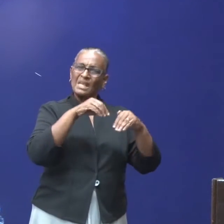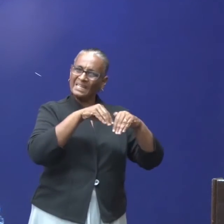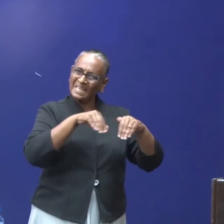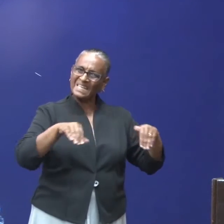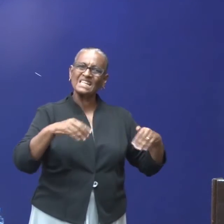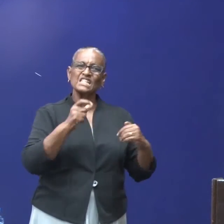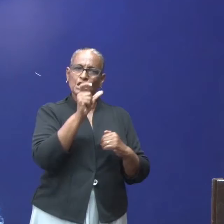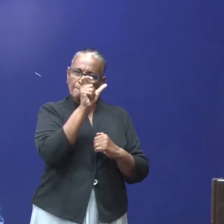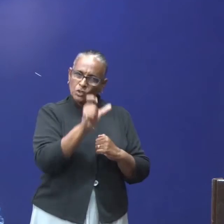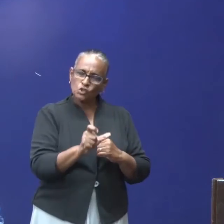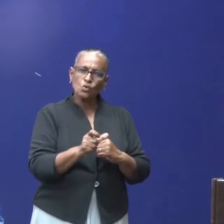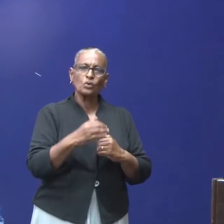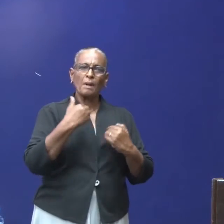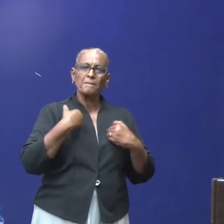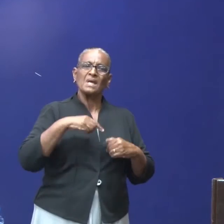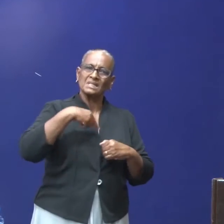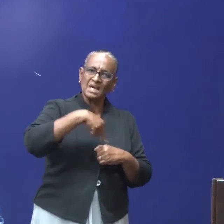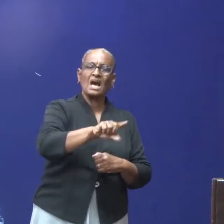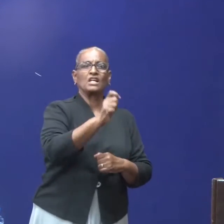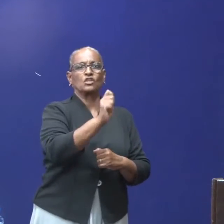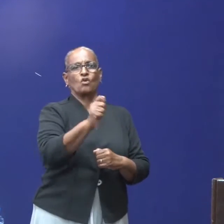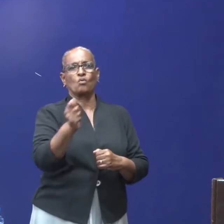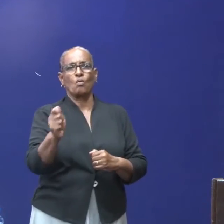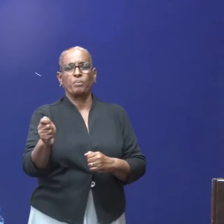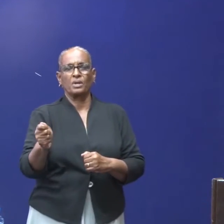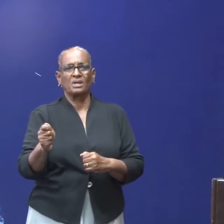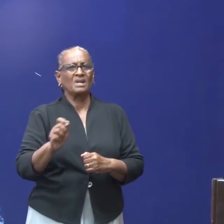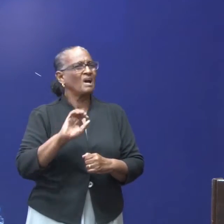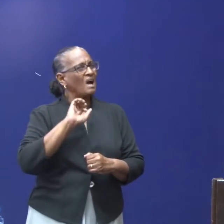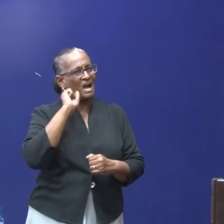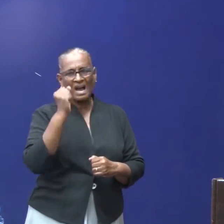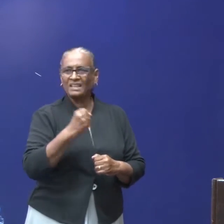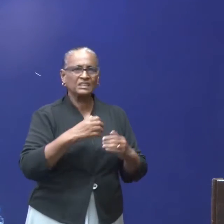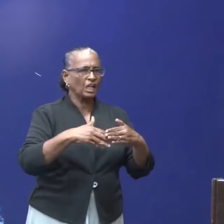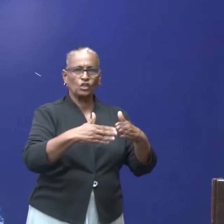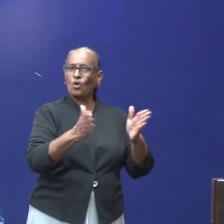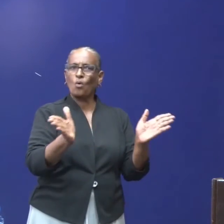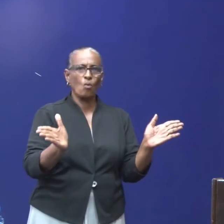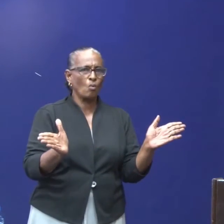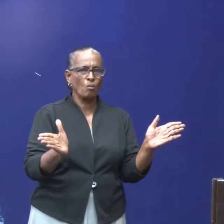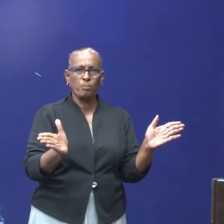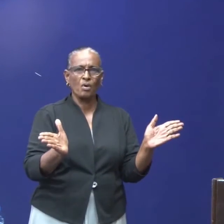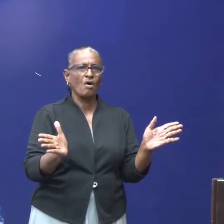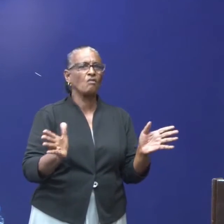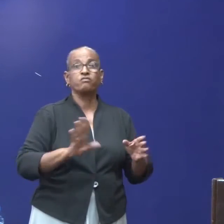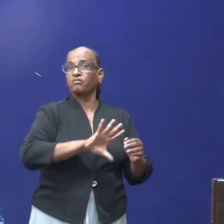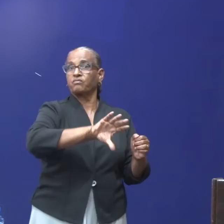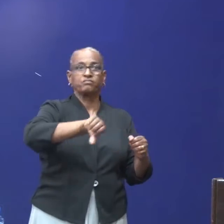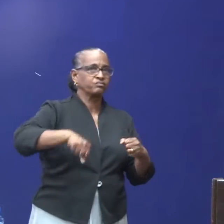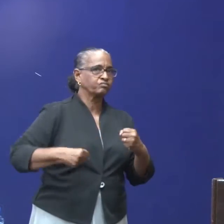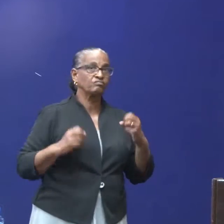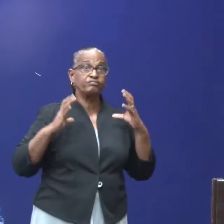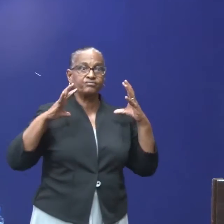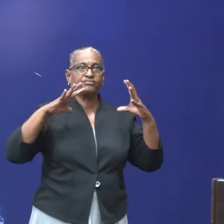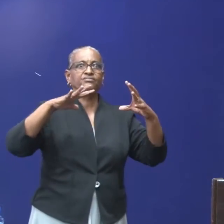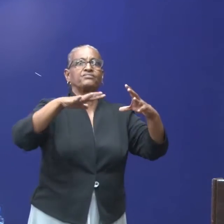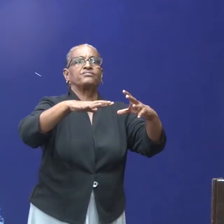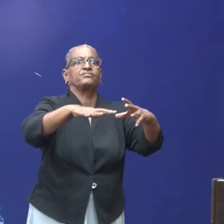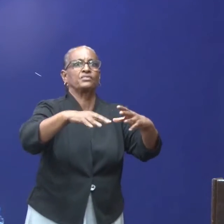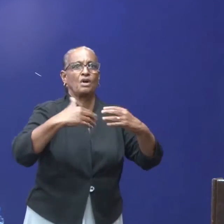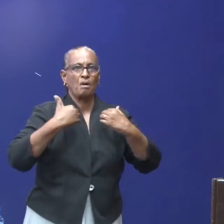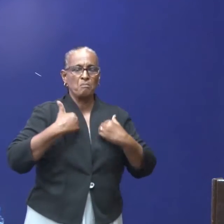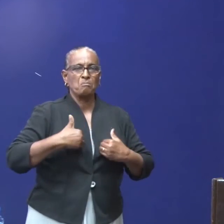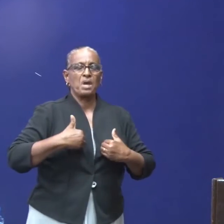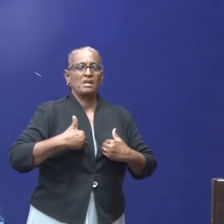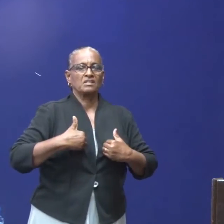consument. En het heeft ook ervoor gezorgd dat elke keer wanneer ze open gaan, worden ze of overvallen door overrompeld door klanten.